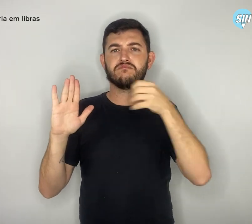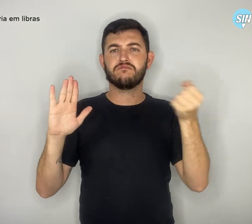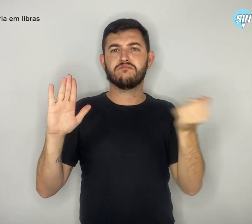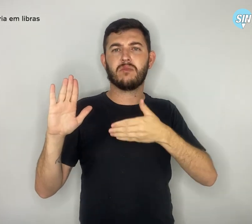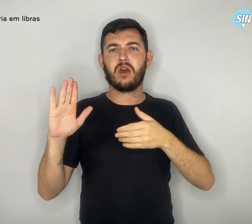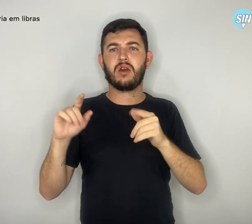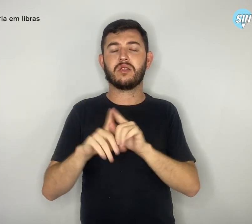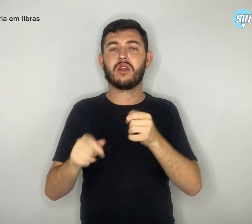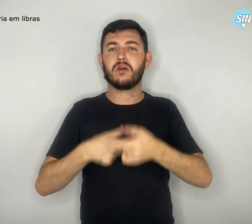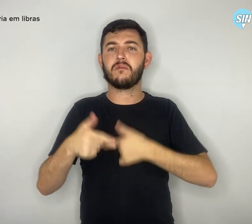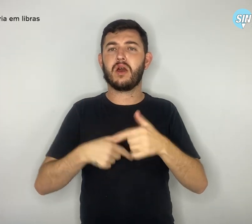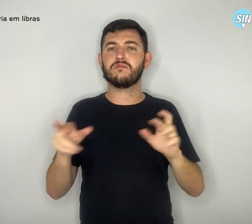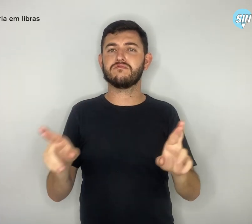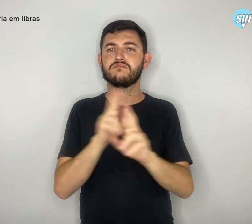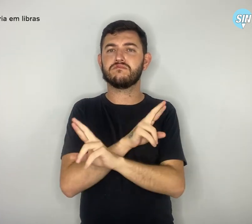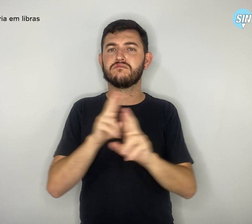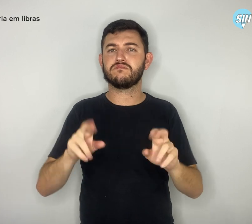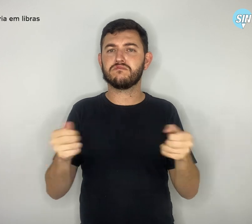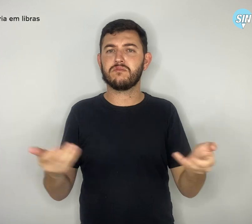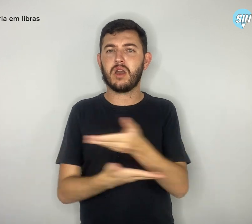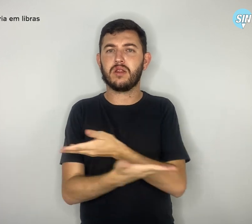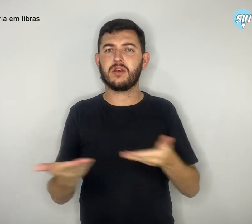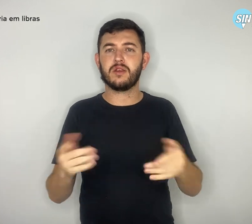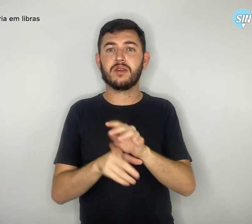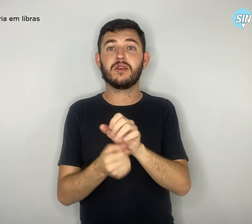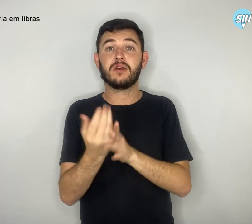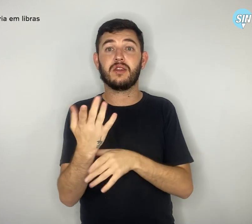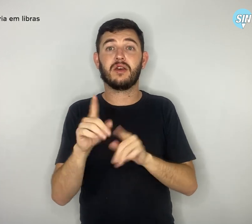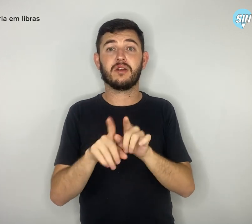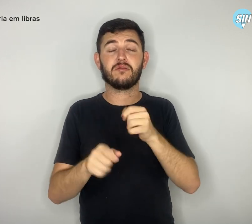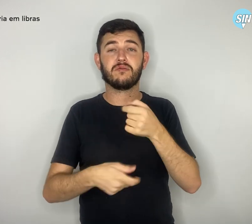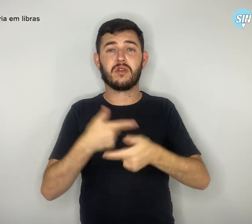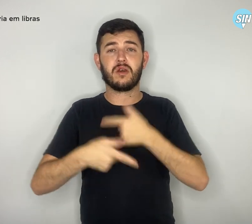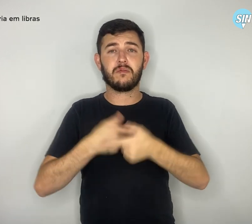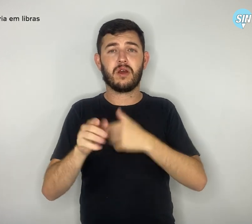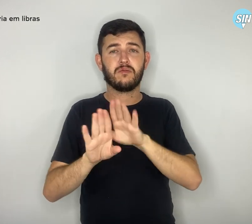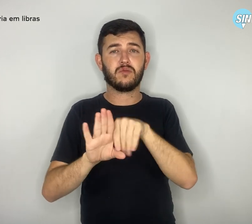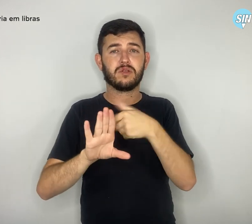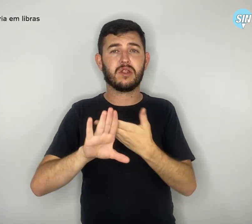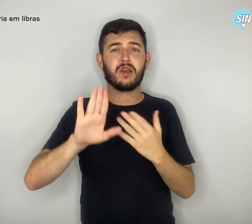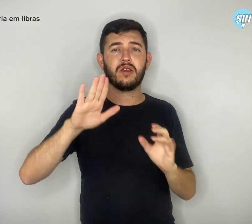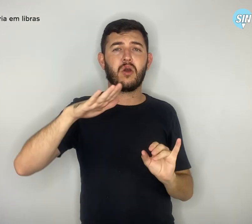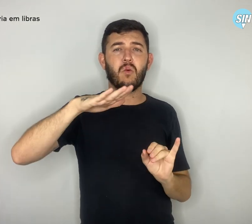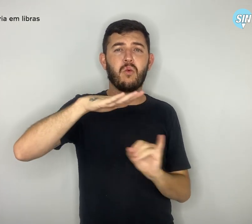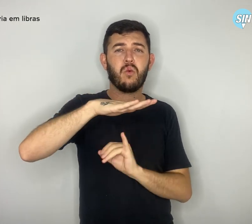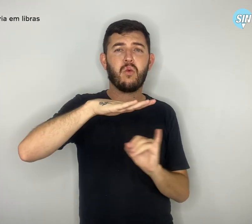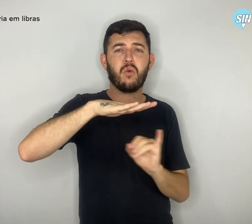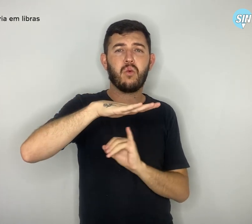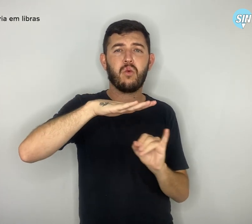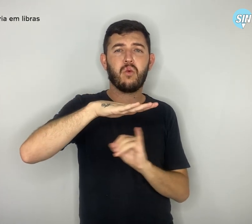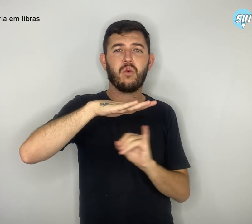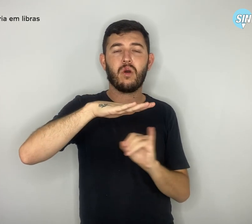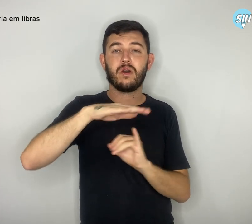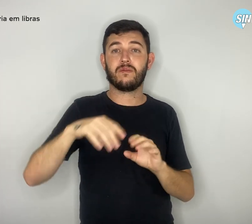de trabalho que têm gerado trabalhos informais. Segundo Bruno Vital,